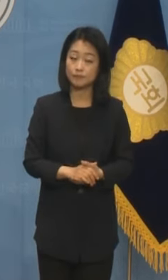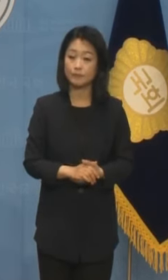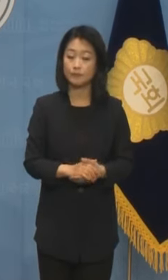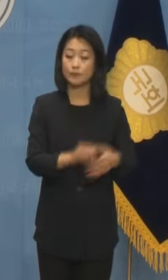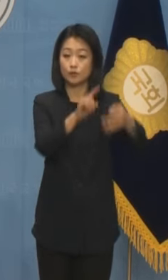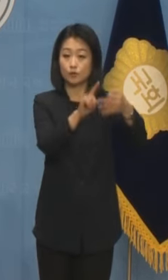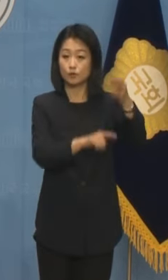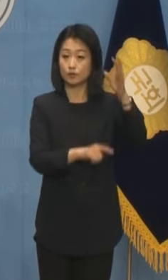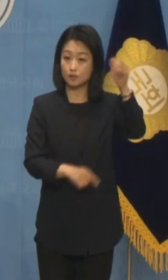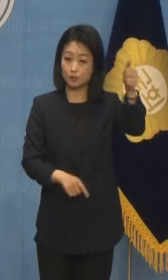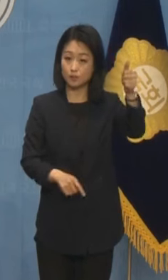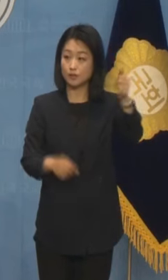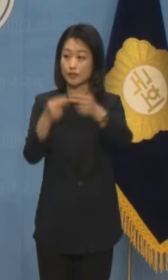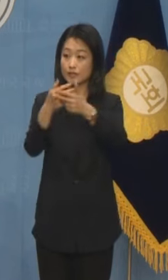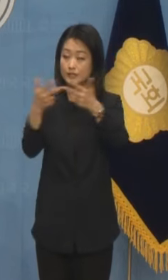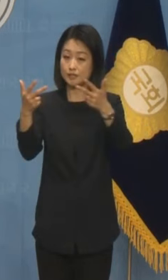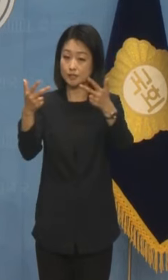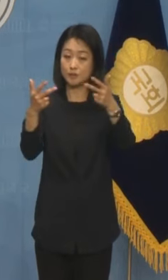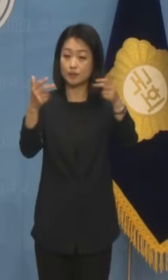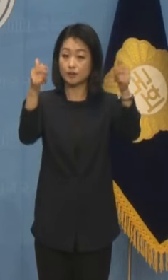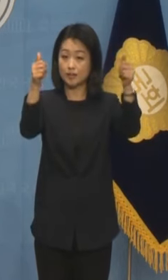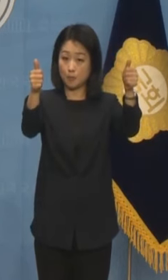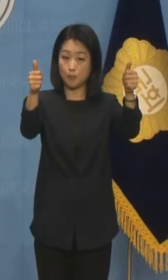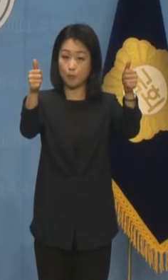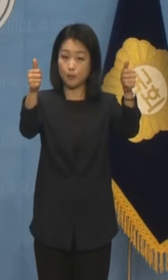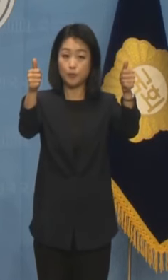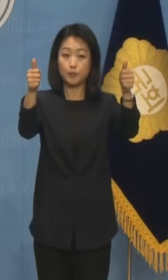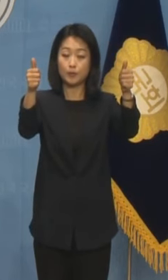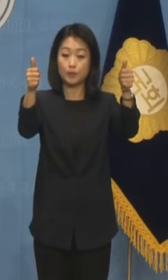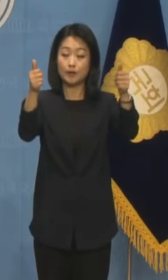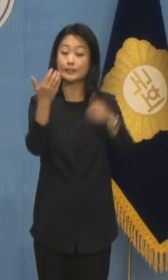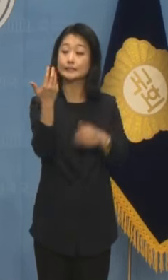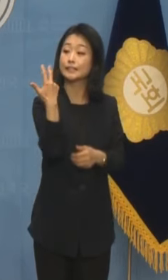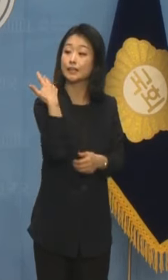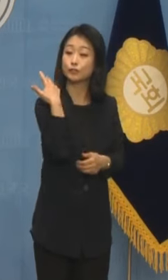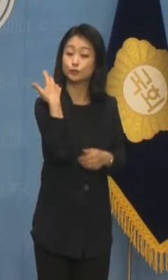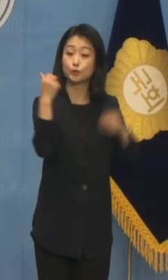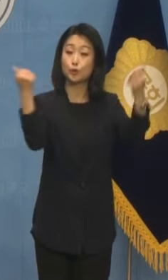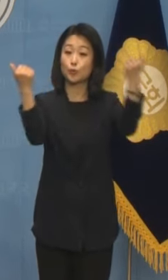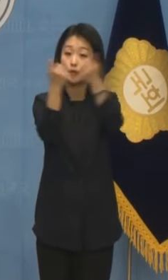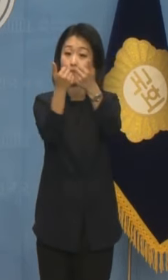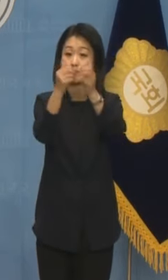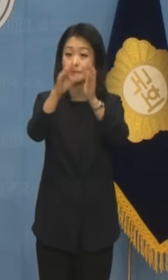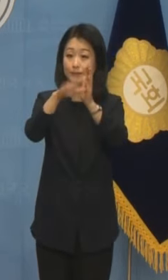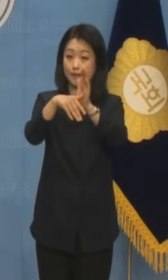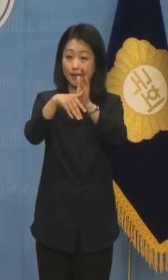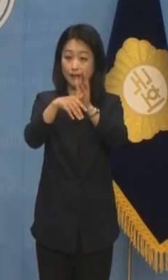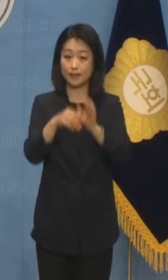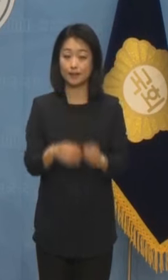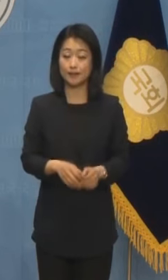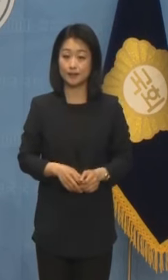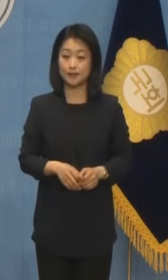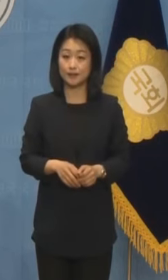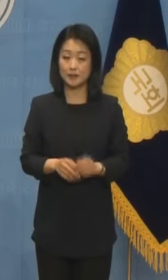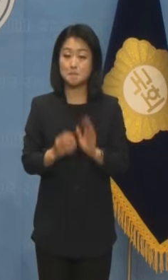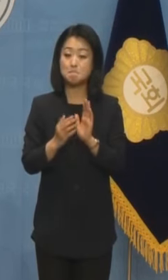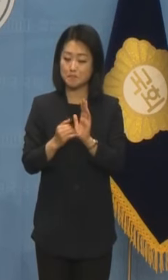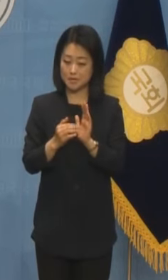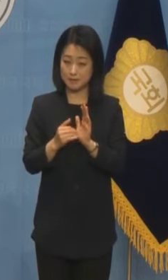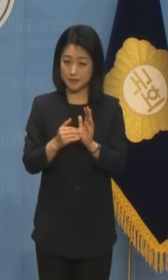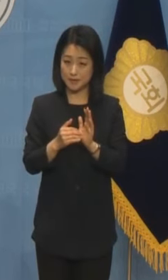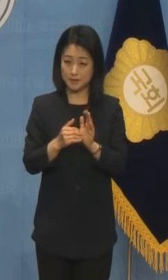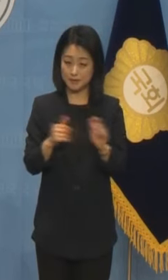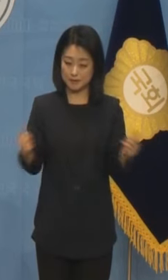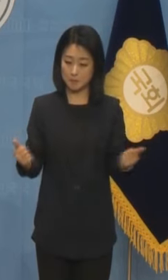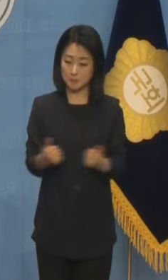대통령과 이재명 더불어민주당 대표의 지난주 회담에 양측 간 비공식 라인이